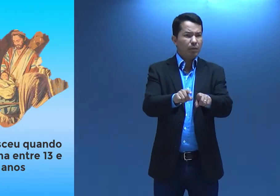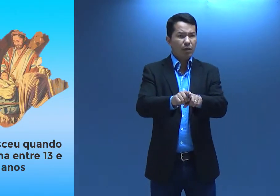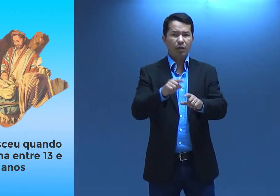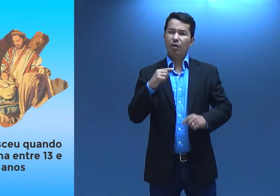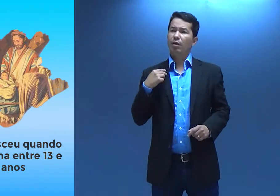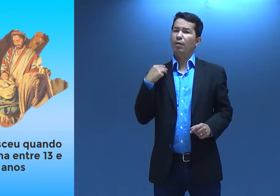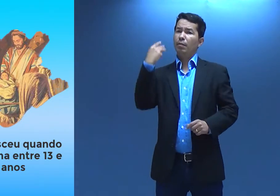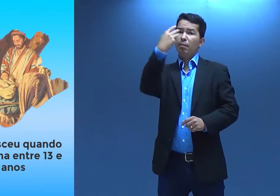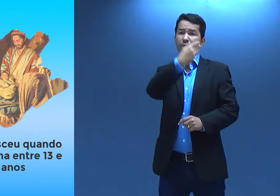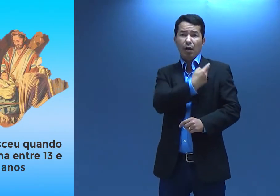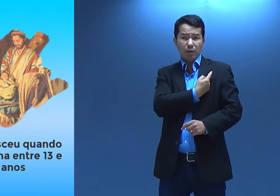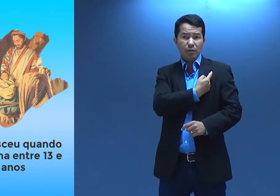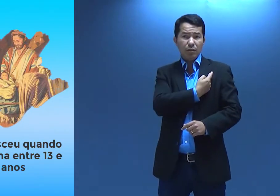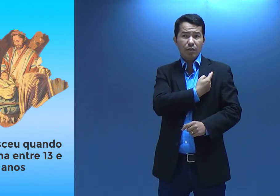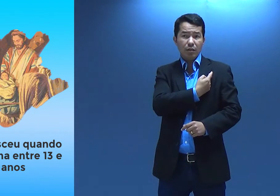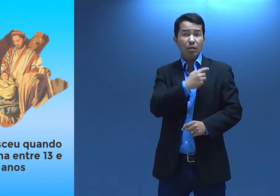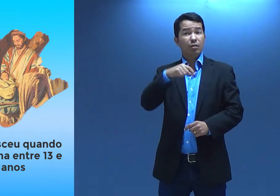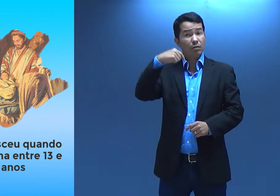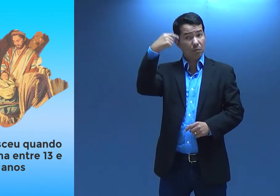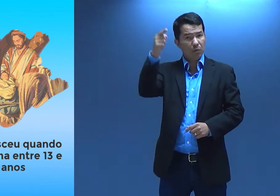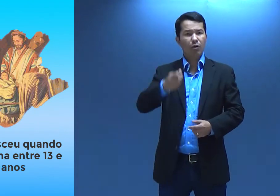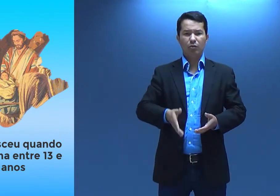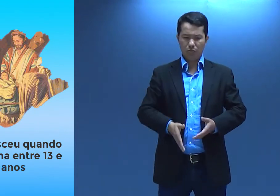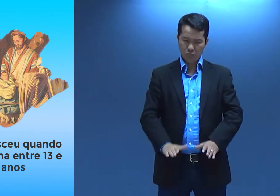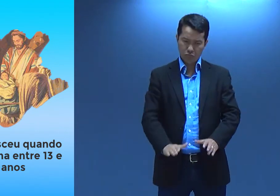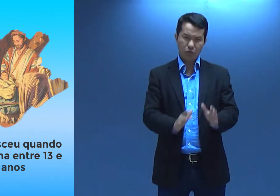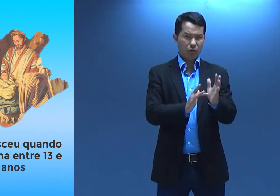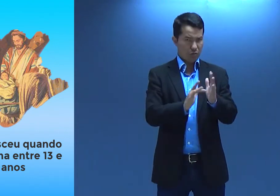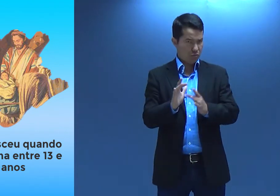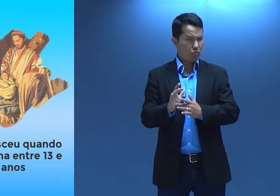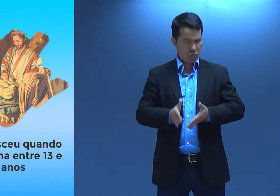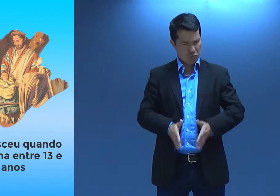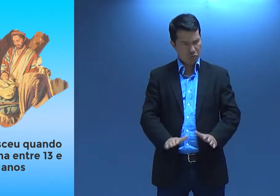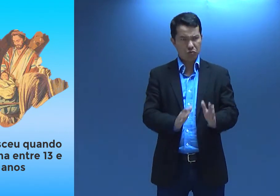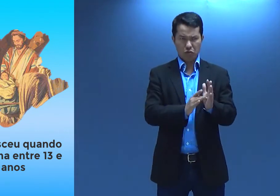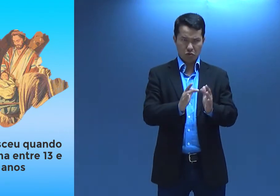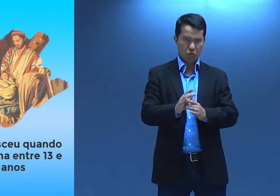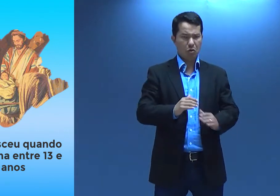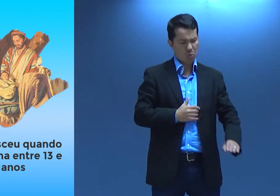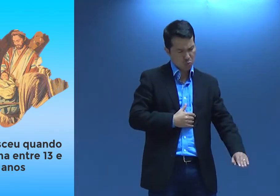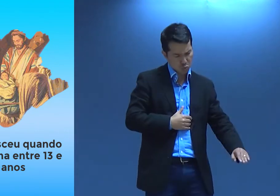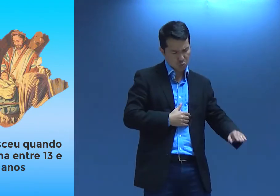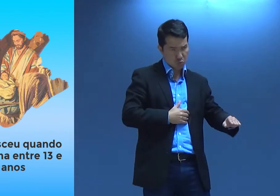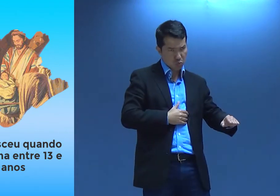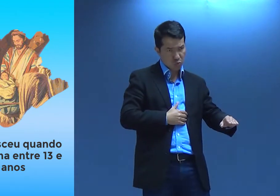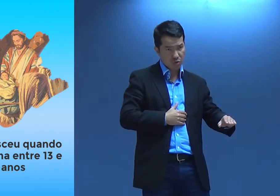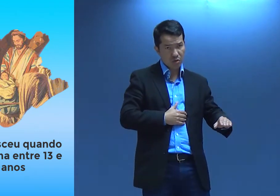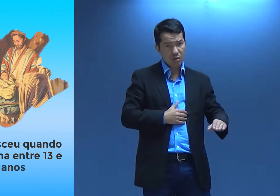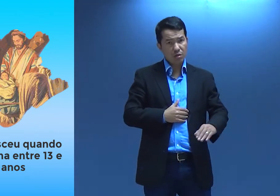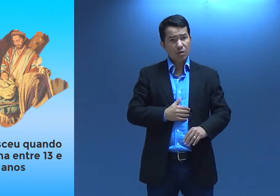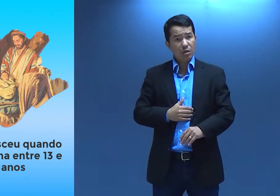E também, Maria, depois que Jesus nasceu e cresceu,